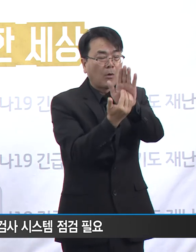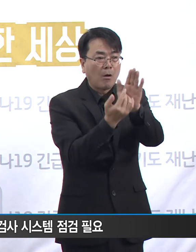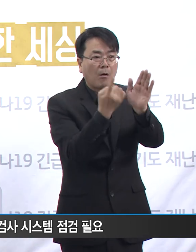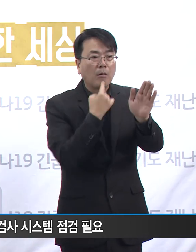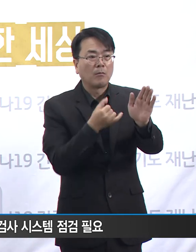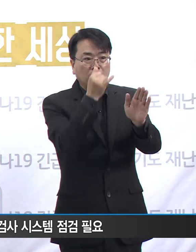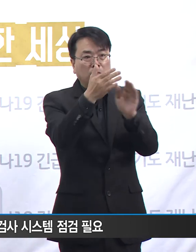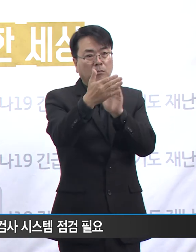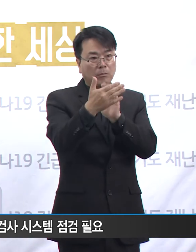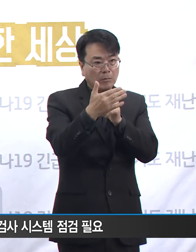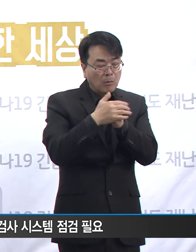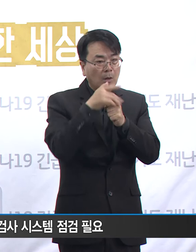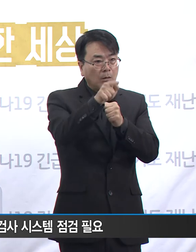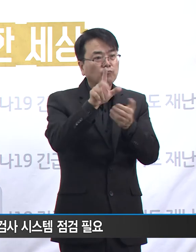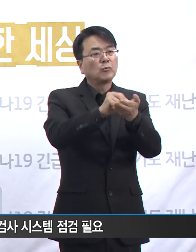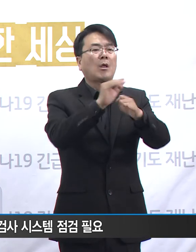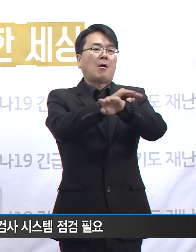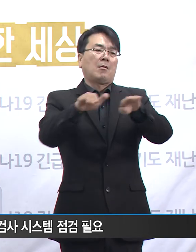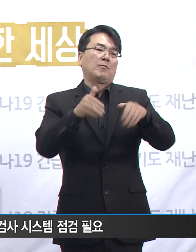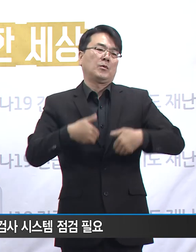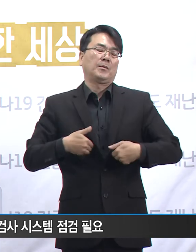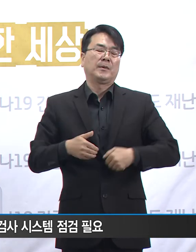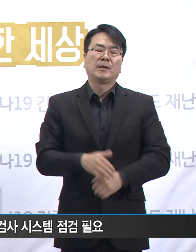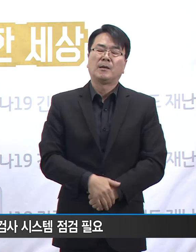이에 대한 점검과 해결도 필요합니다.